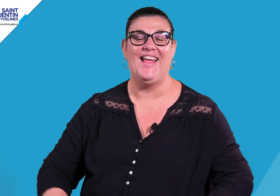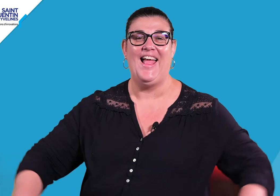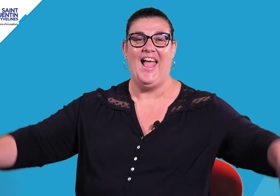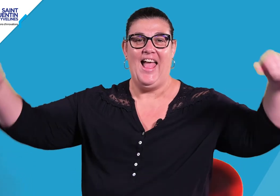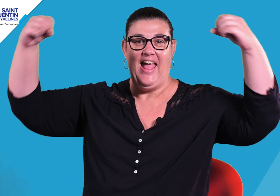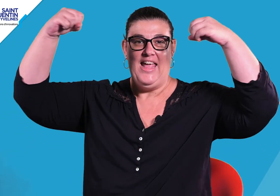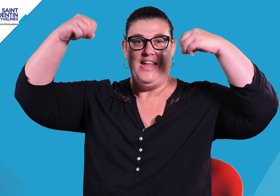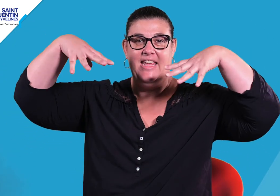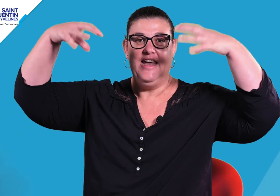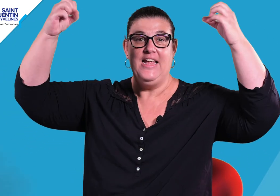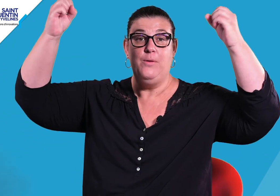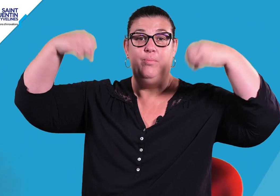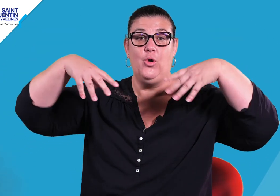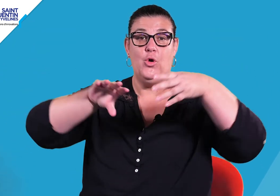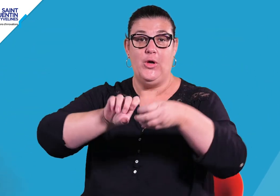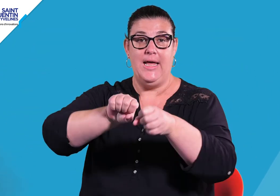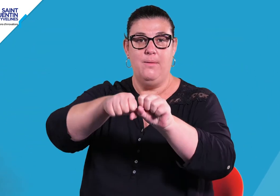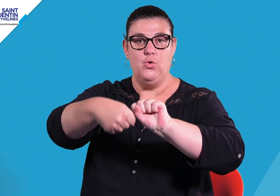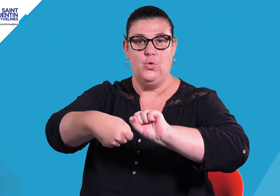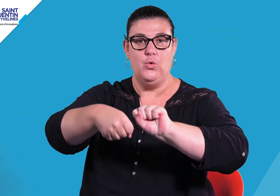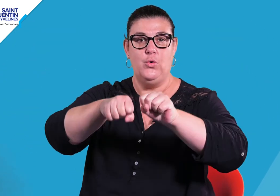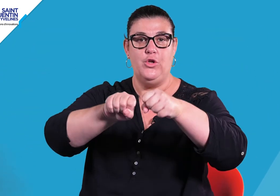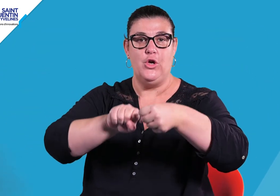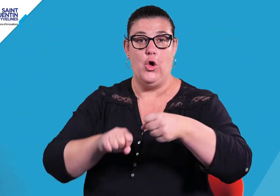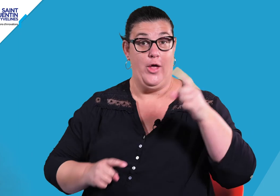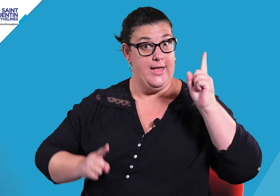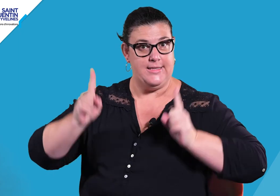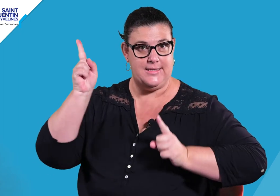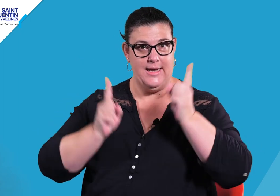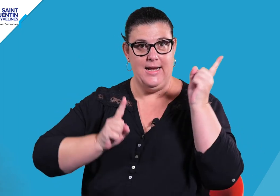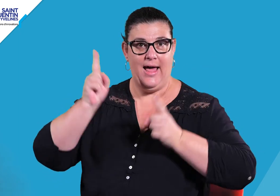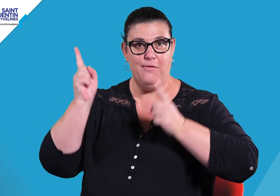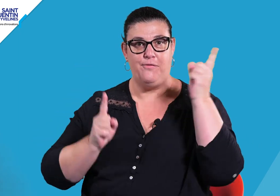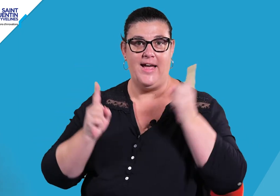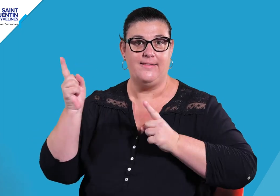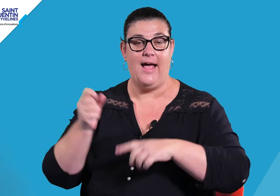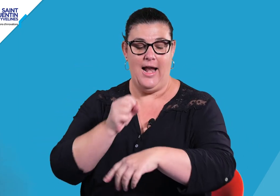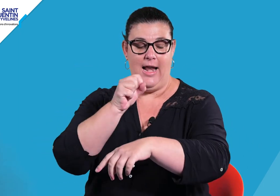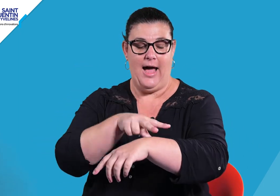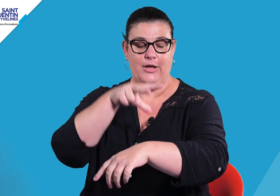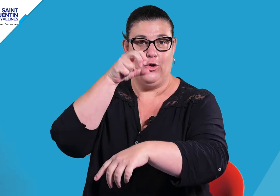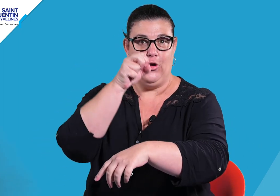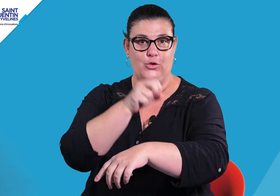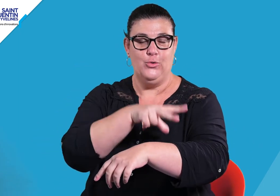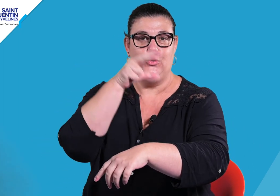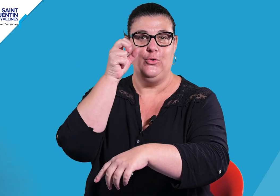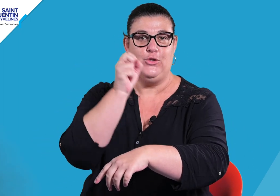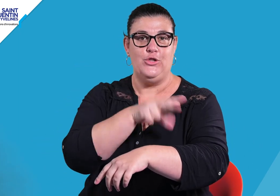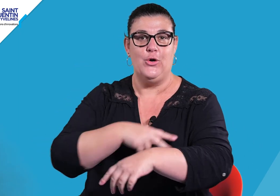Il pleut, il mouille C'est la fête à la grenouille